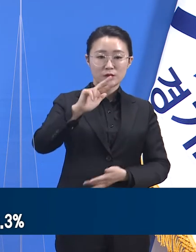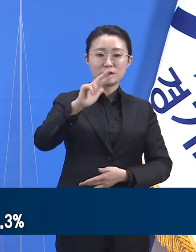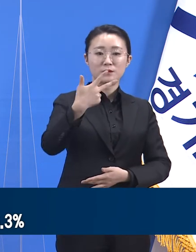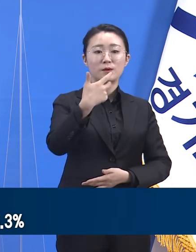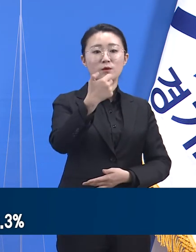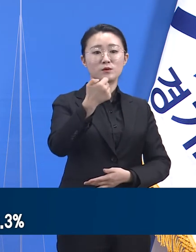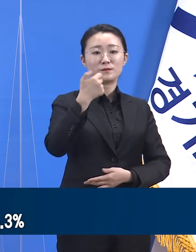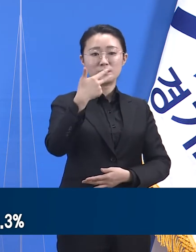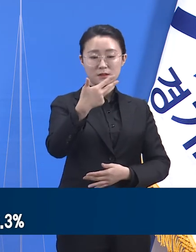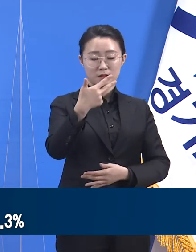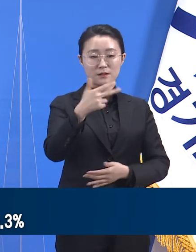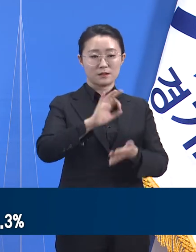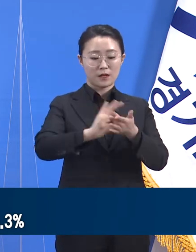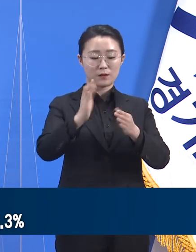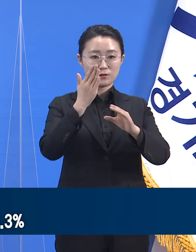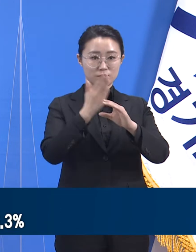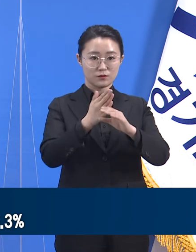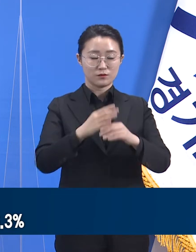사용하고 있습니다.